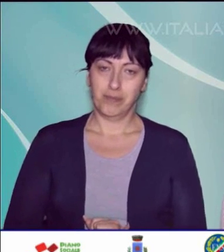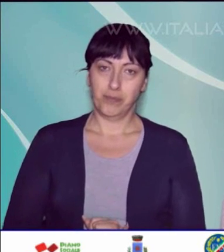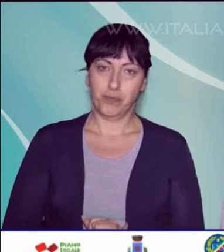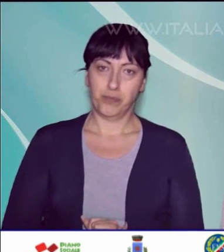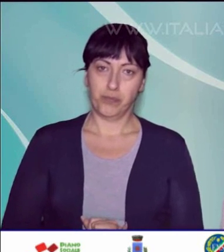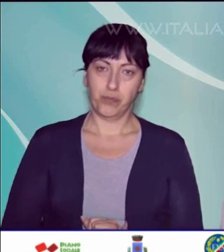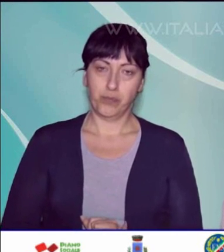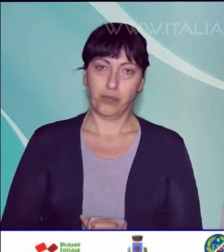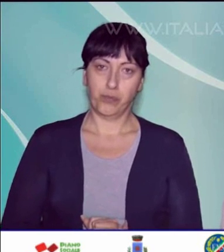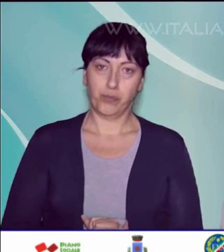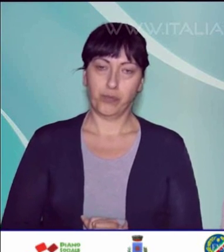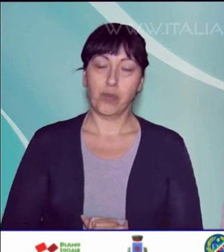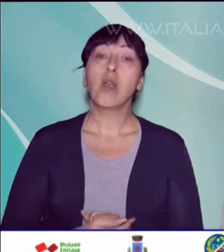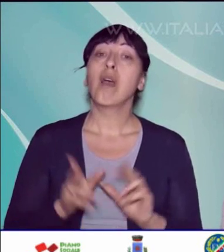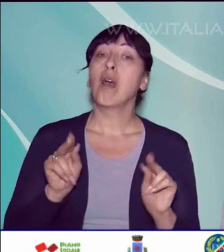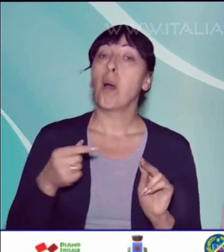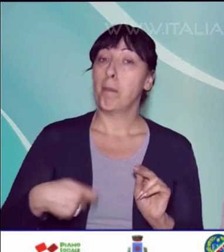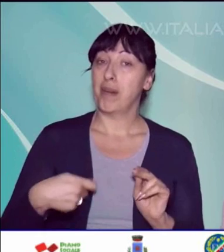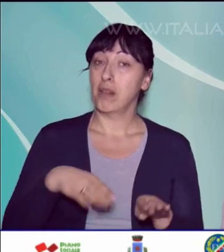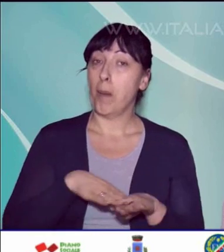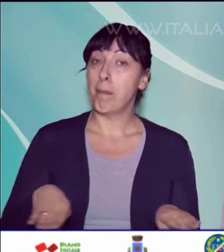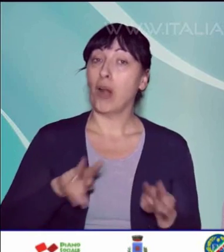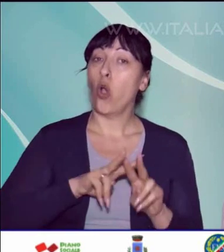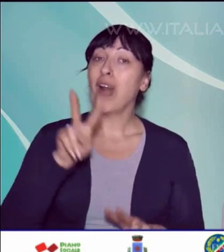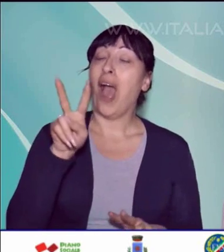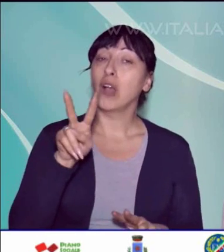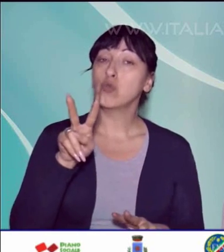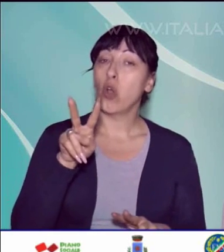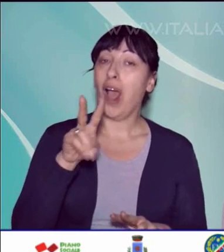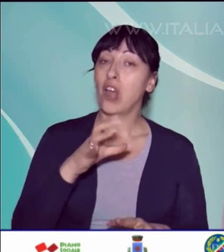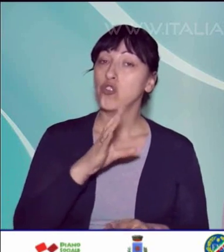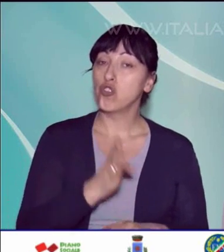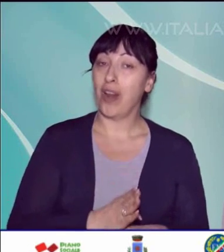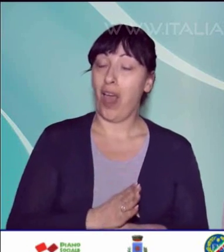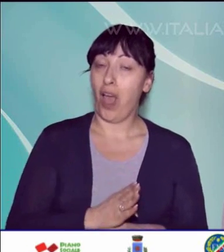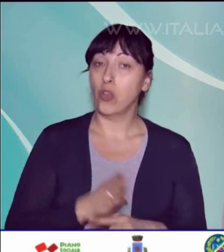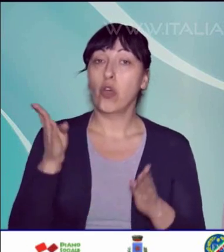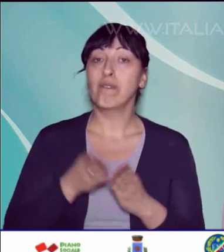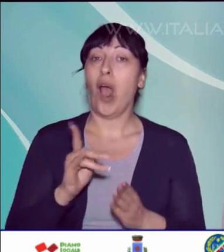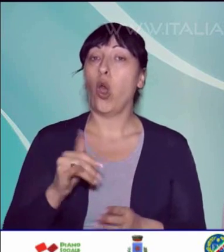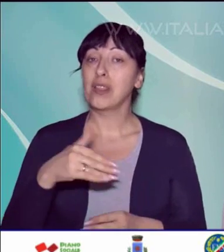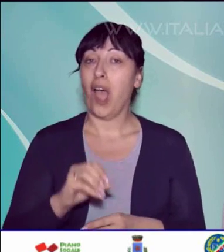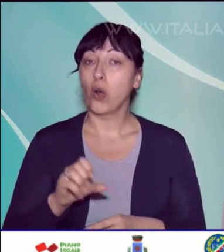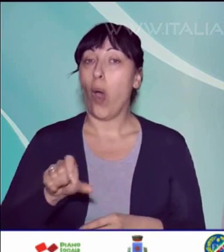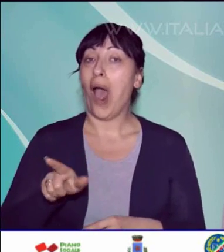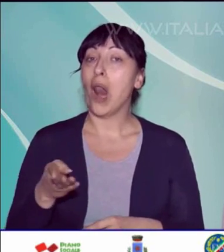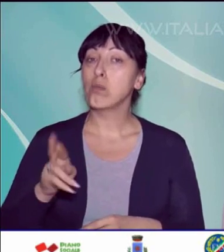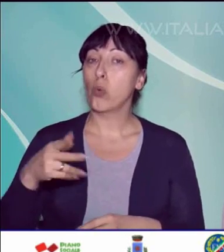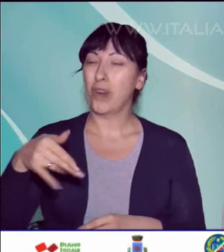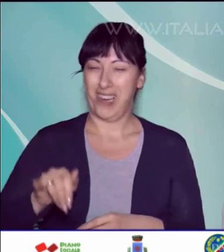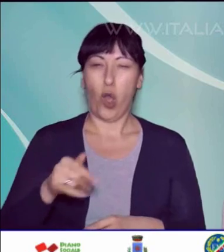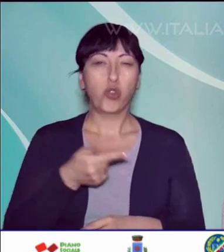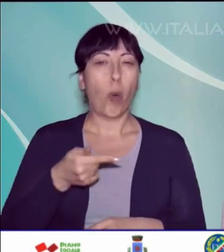C'era anche il neopresidente del Parco Nazionale del Cilento, Vallo di Diano e Alburni, Tommaso